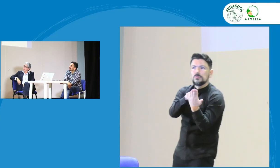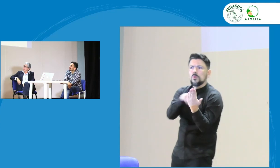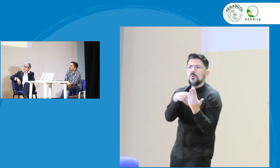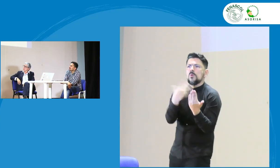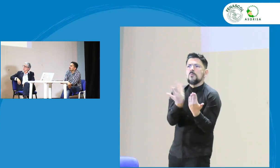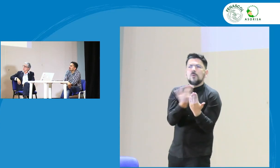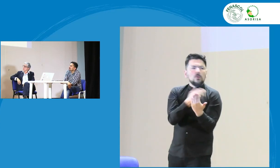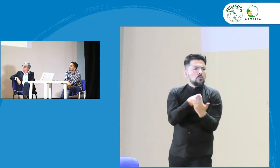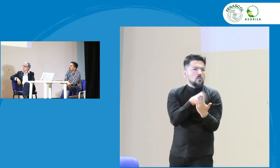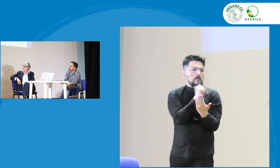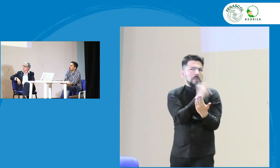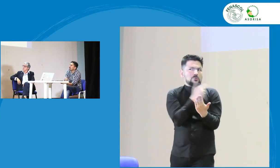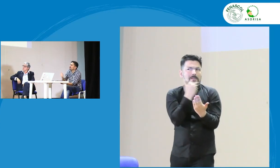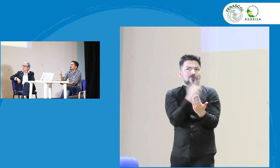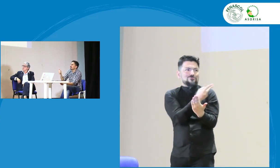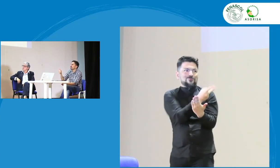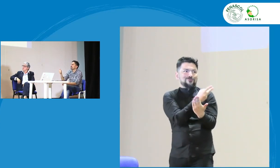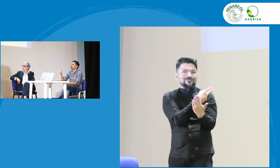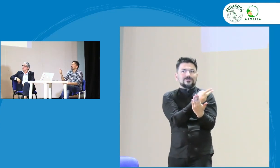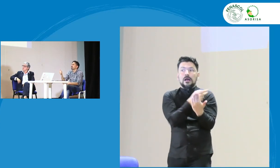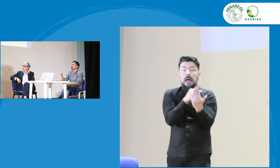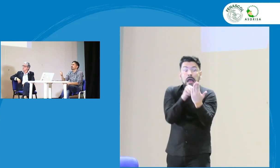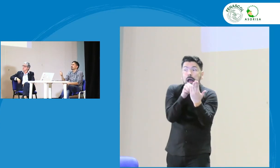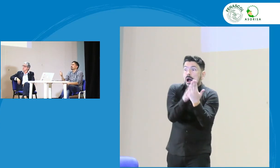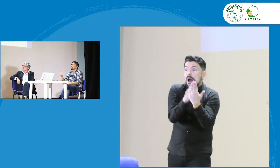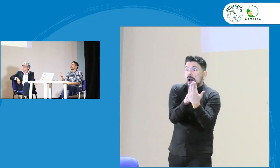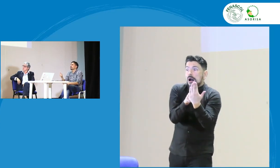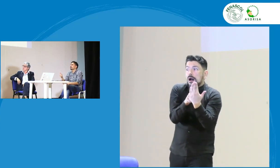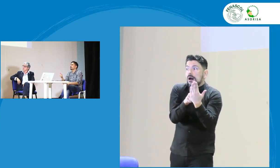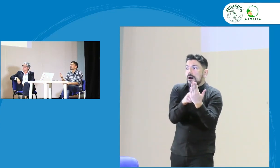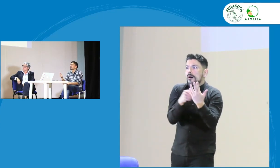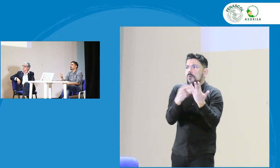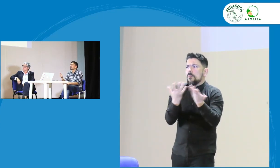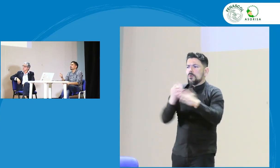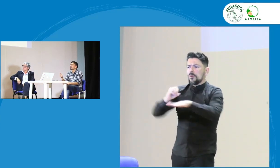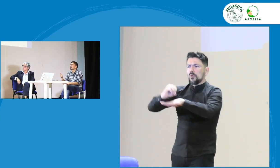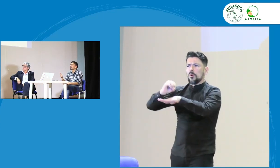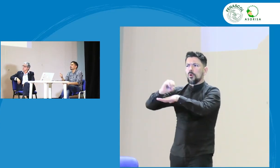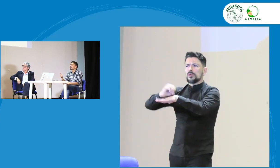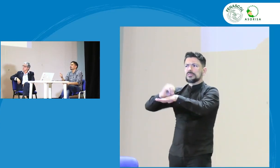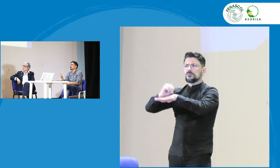qué normativa se puede obtener con respecto a estas,